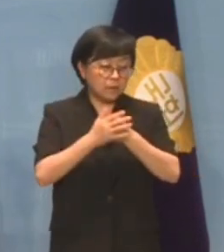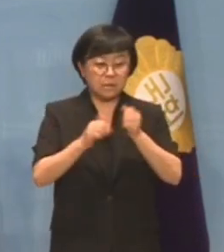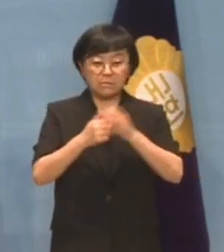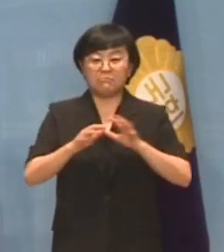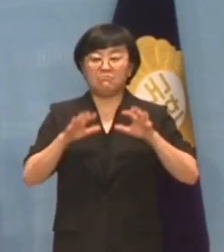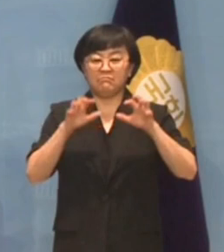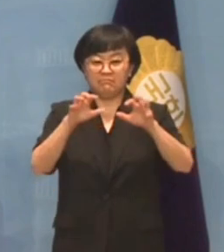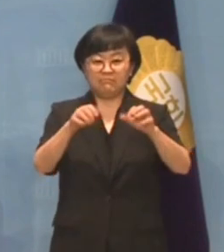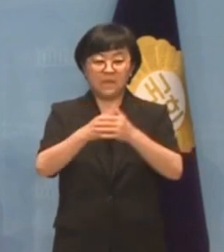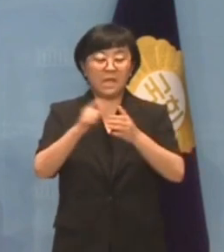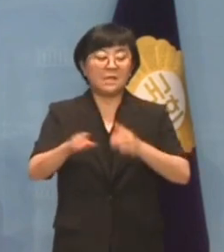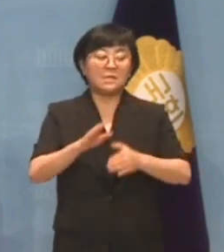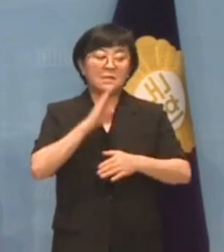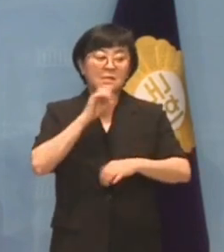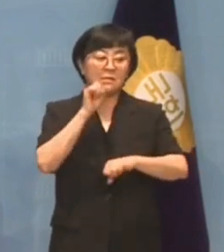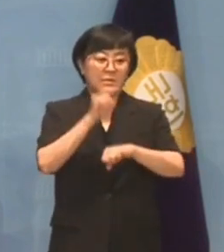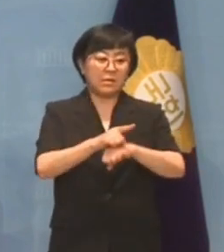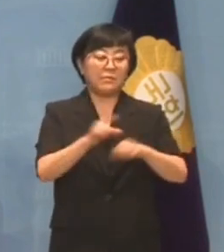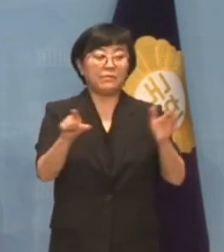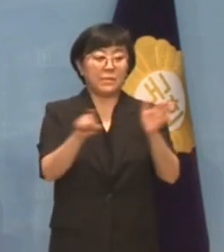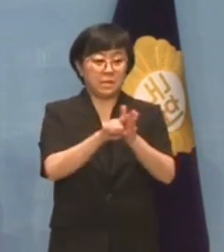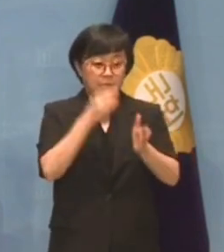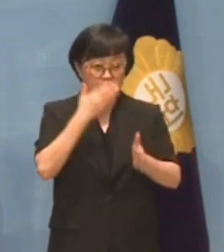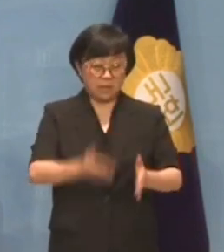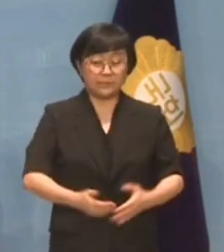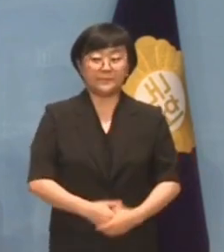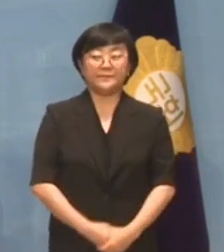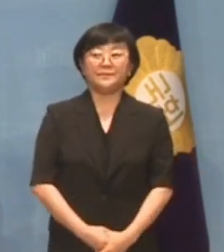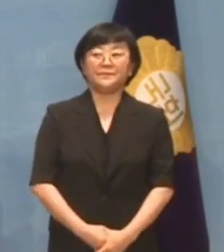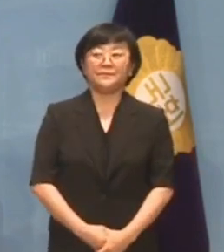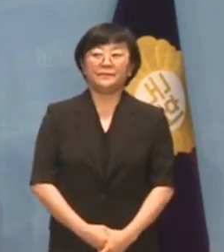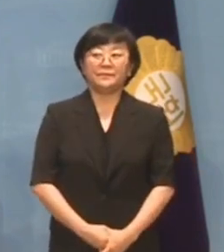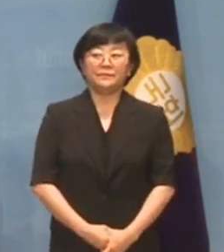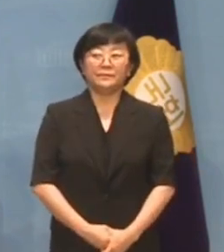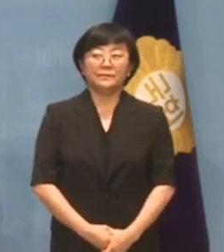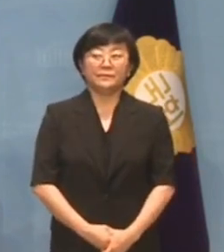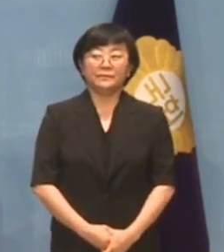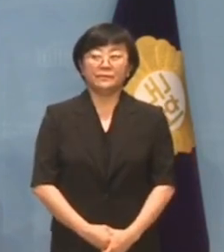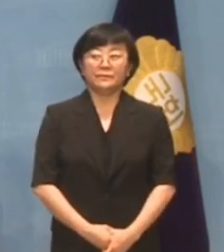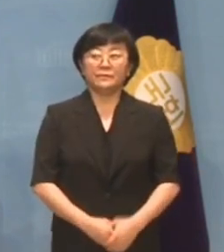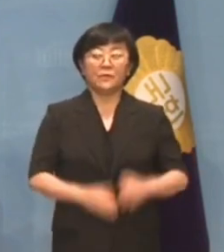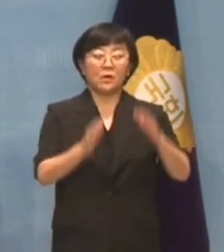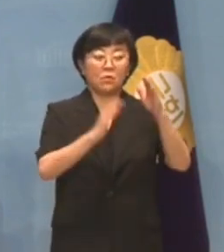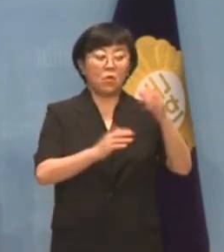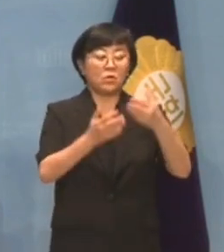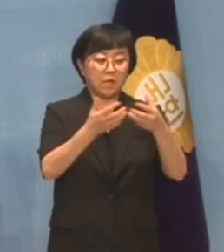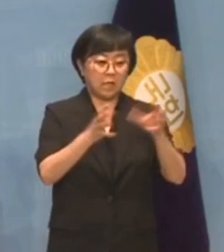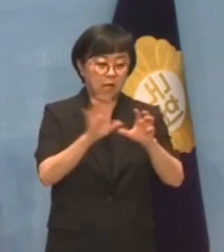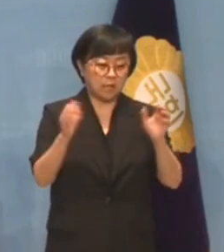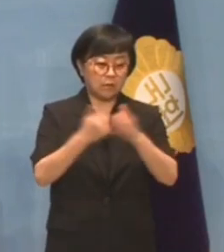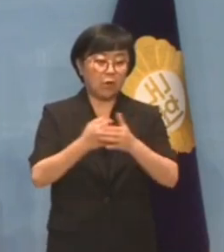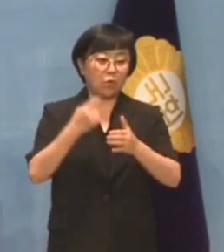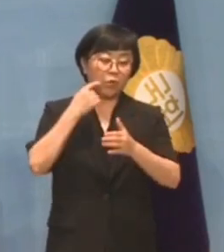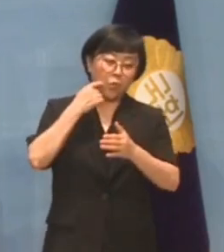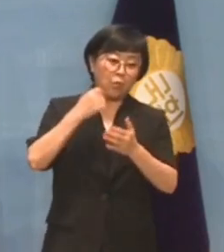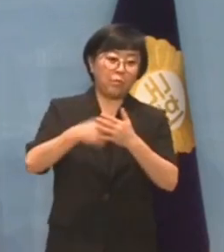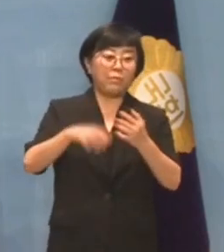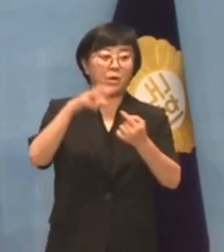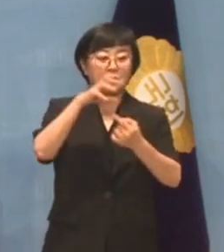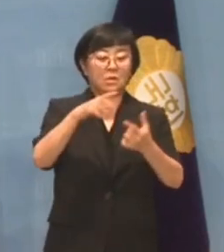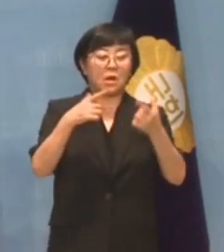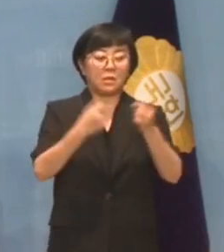달려드니 그 진정성을 믿을 수 있겠습니까? 공당이 아닌 우리 사회의 독보석과 같은